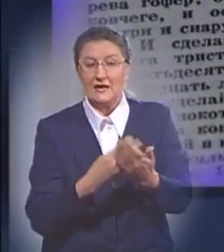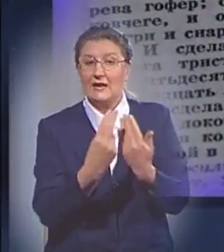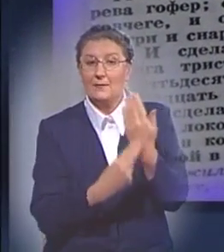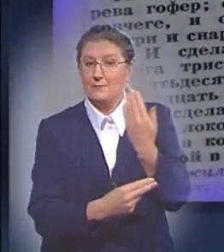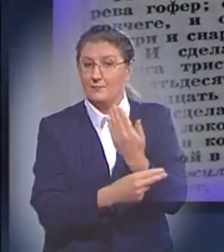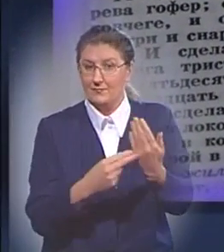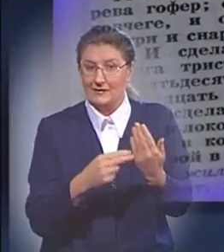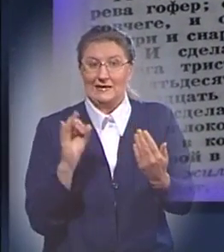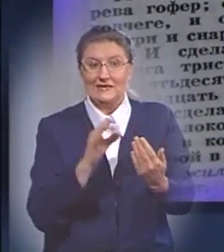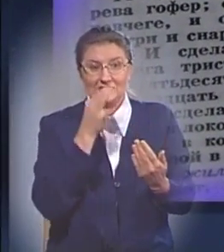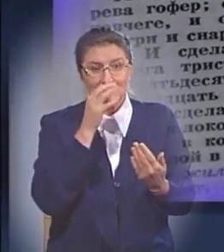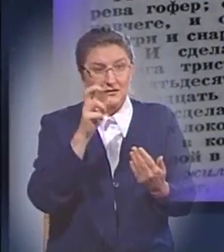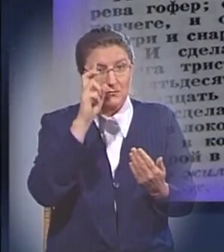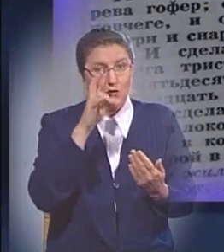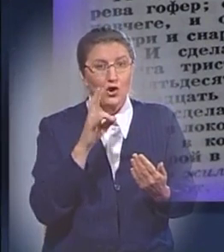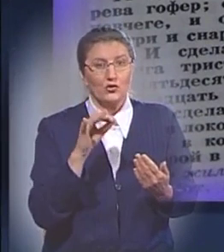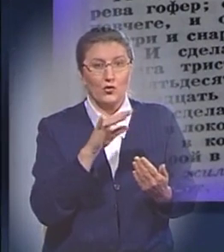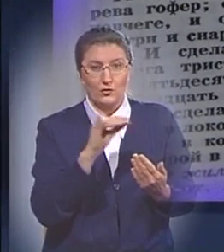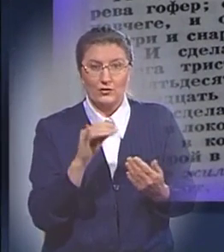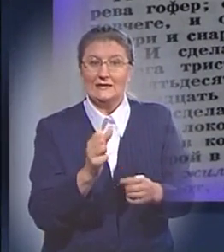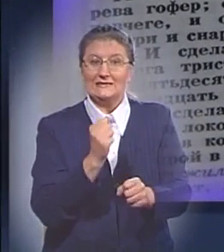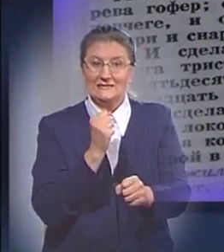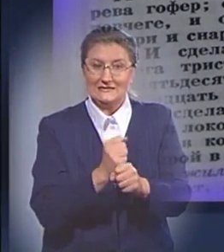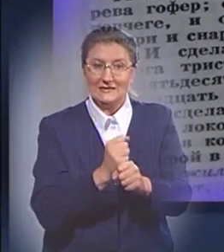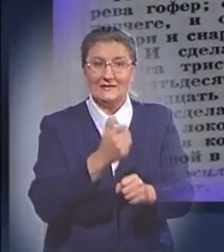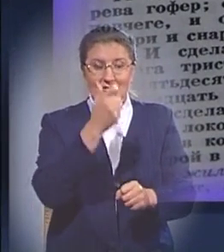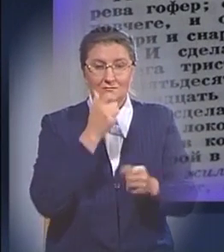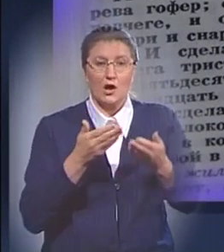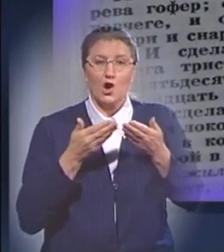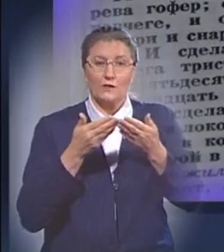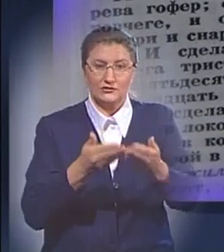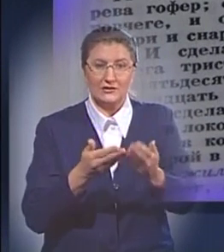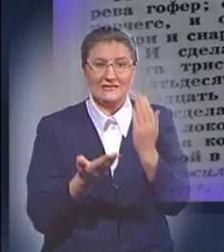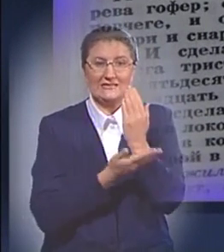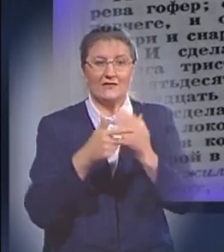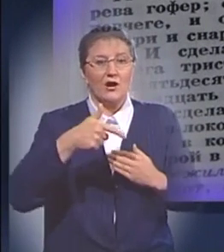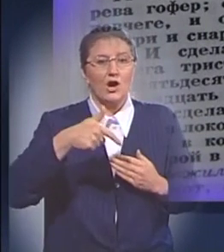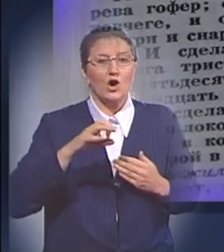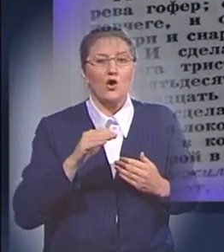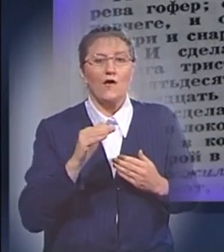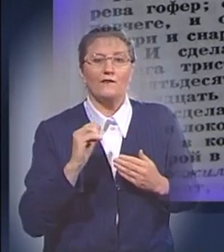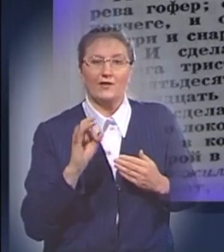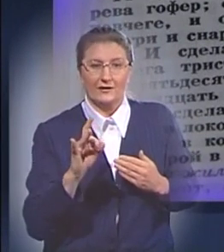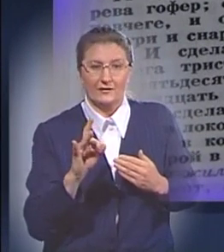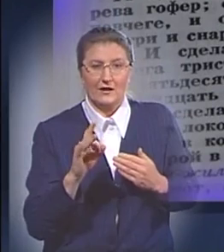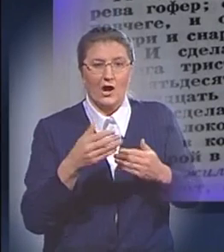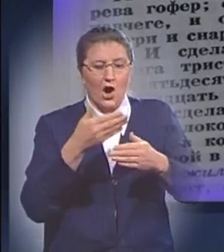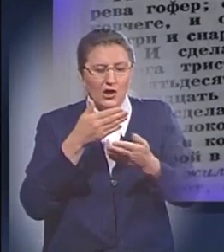«И сказал Бог Ною, сделай себе ковчег из дерева гофи, отделение сделай в ковчеге